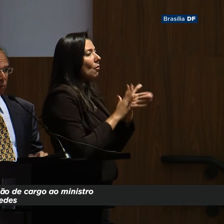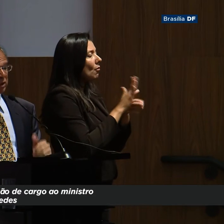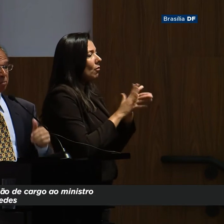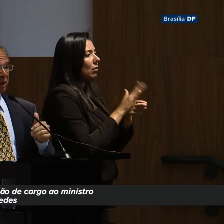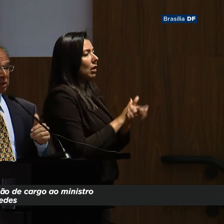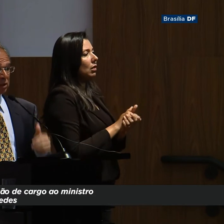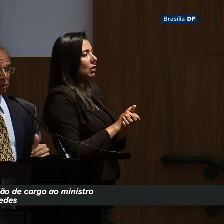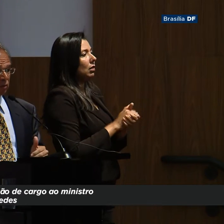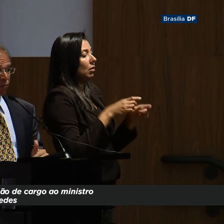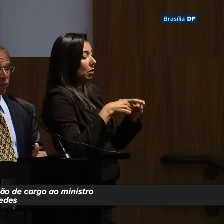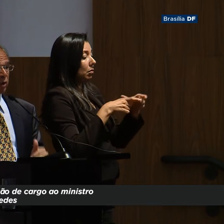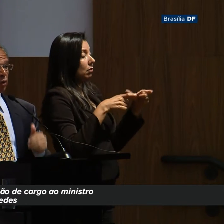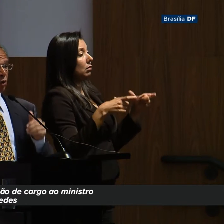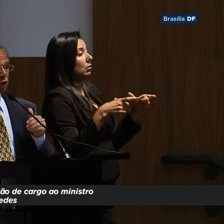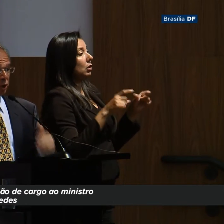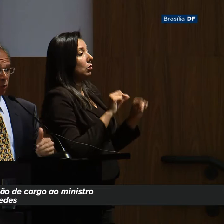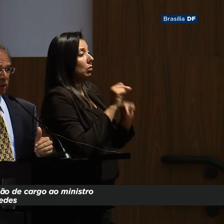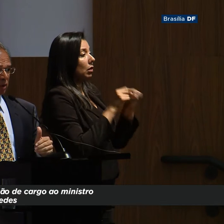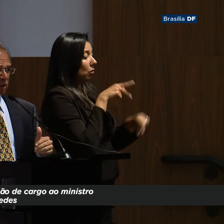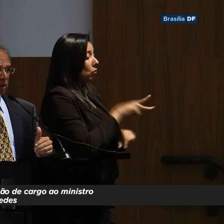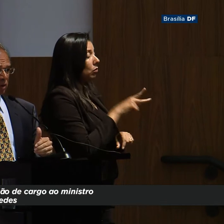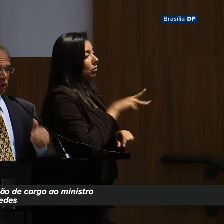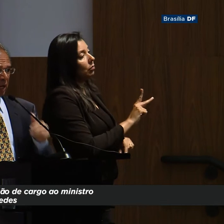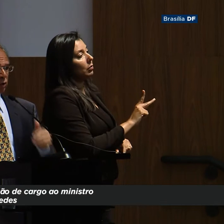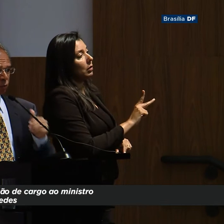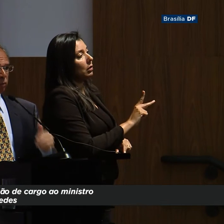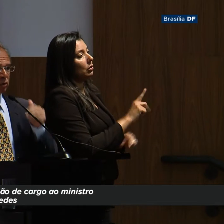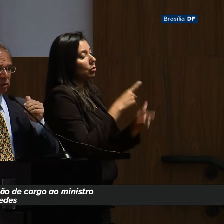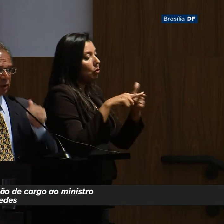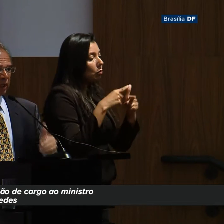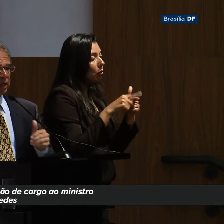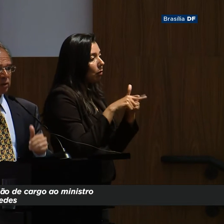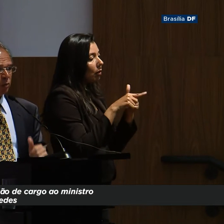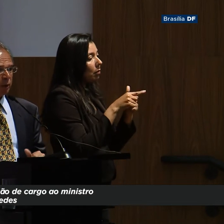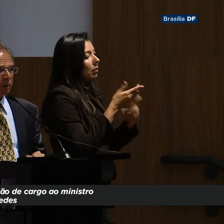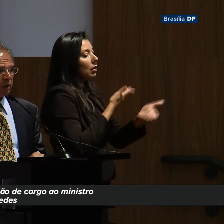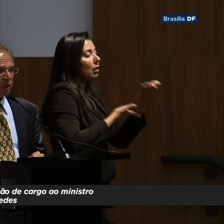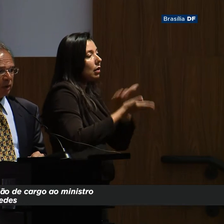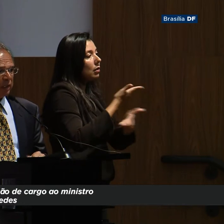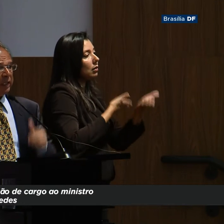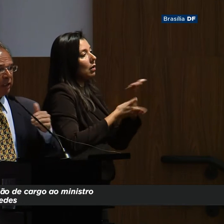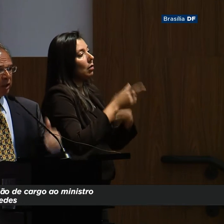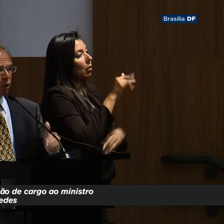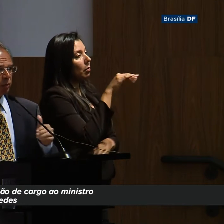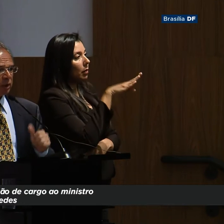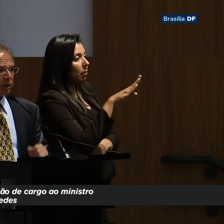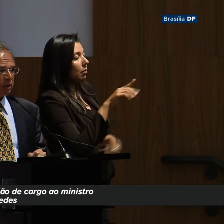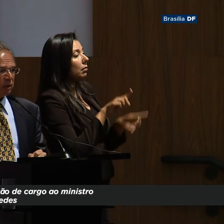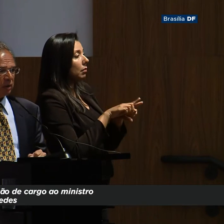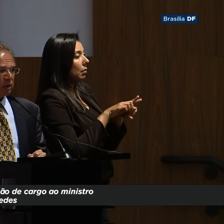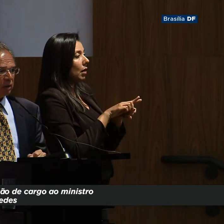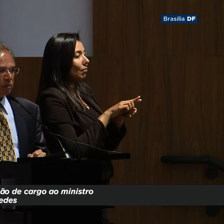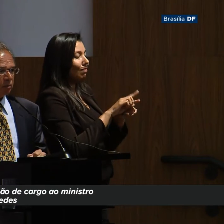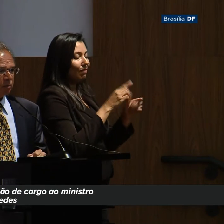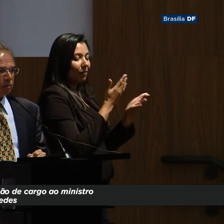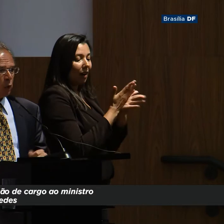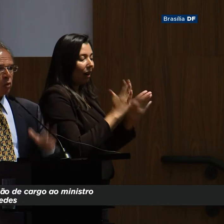é uma expansão contínua de gastos públicos em relação ao PIB. Ininterrupta.